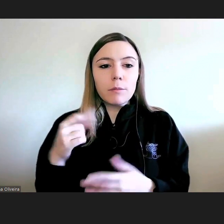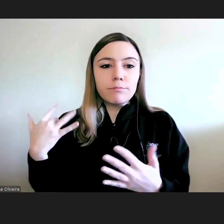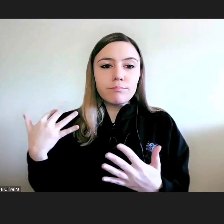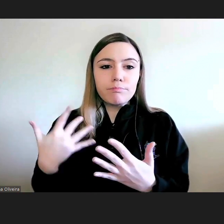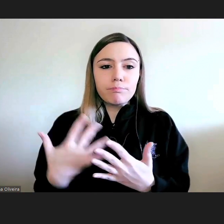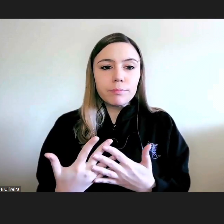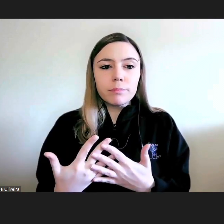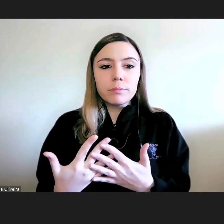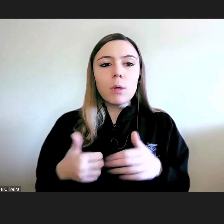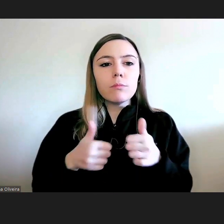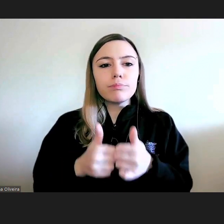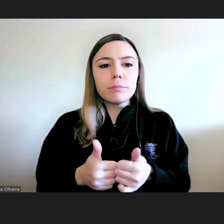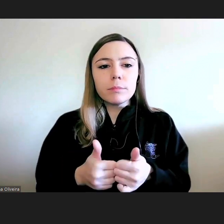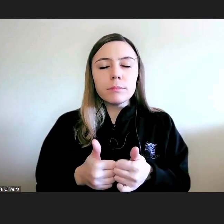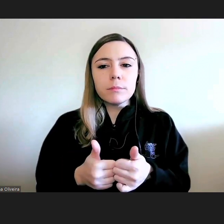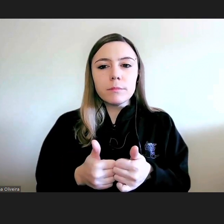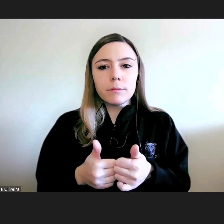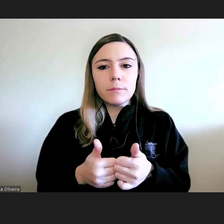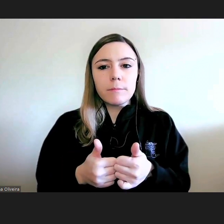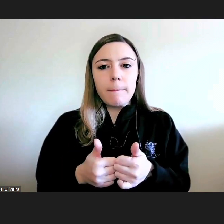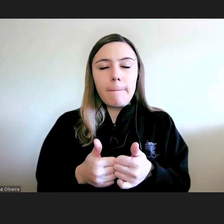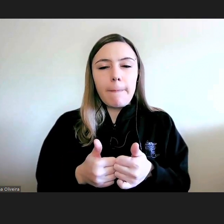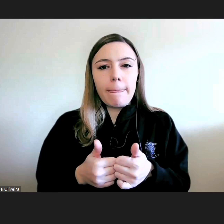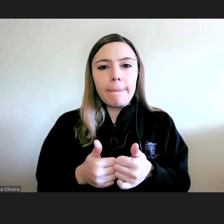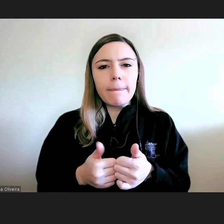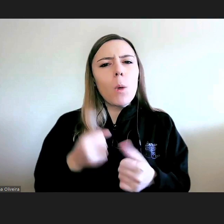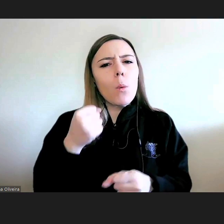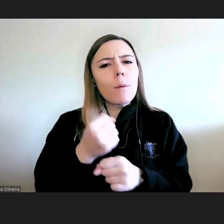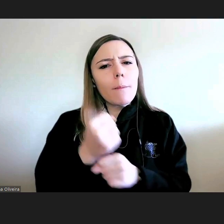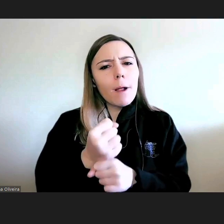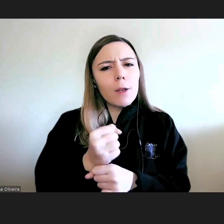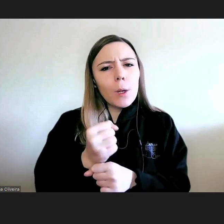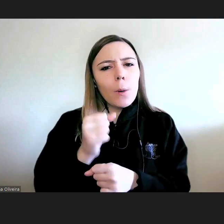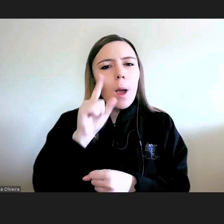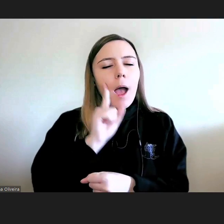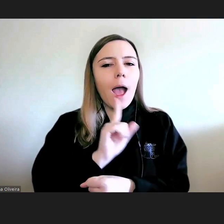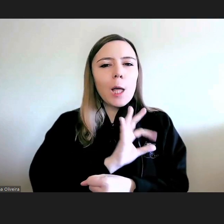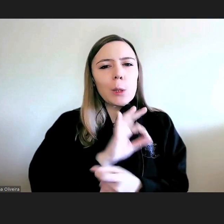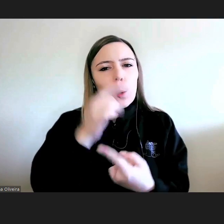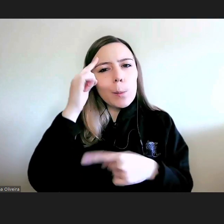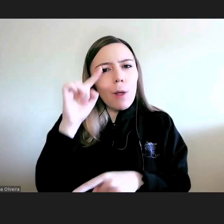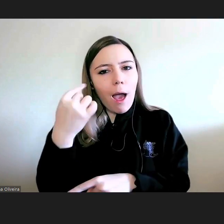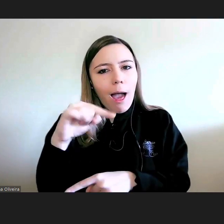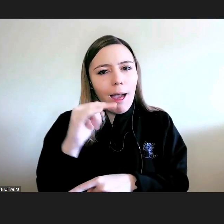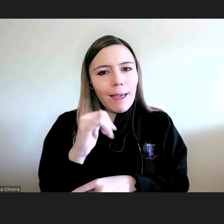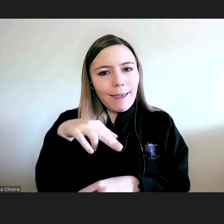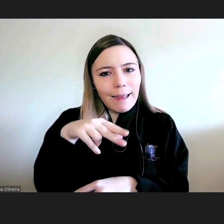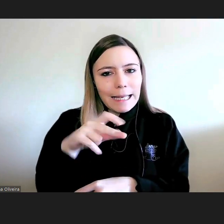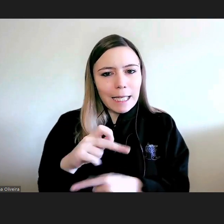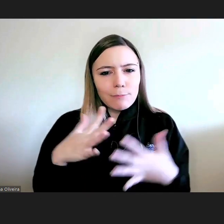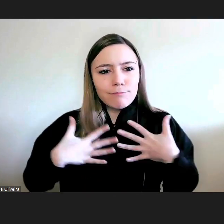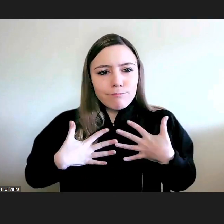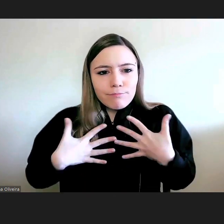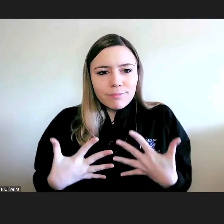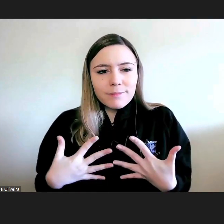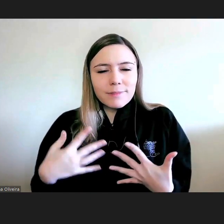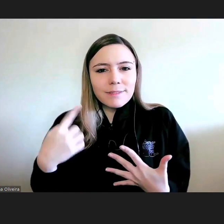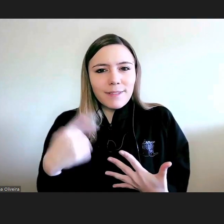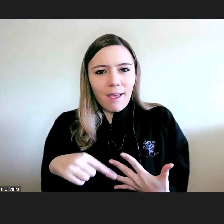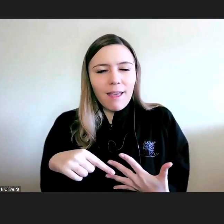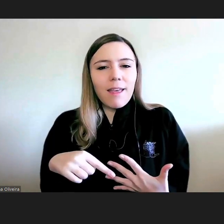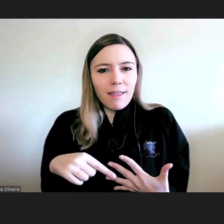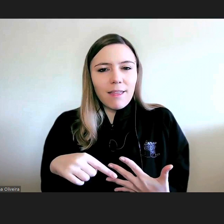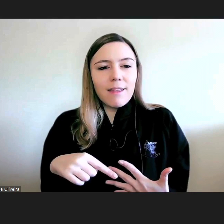mais do que uma razão, o caminho que a Sra. Professora tem feito no UINA, a dedicação que lhe